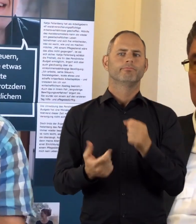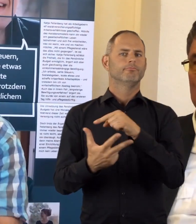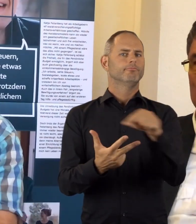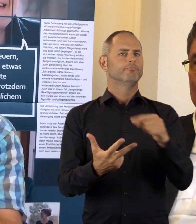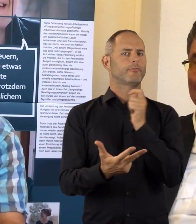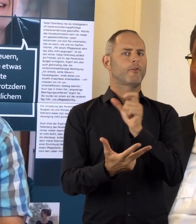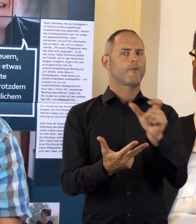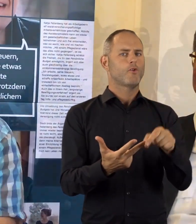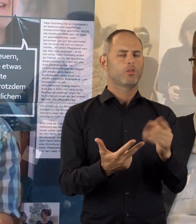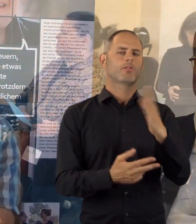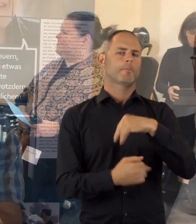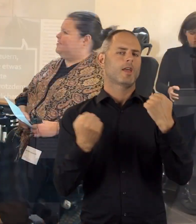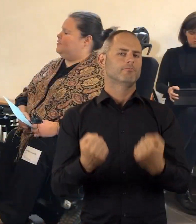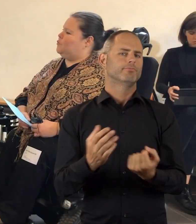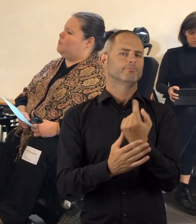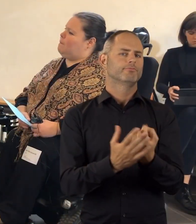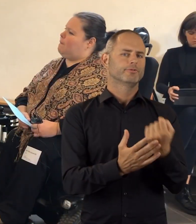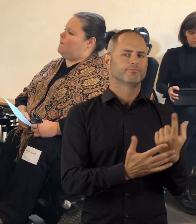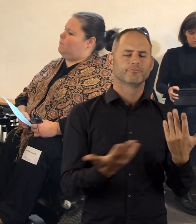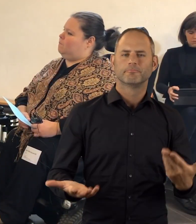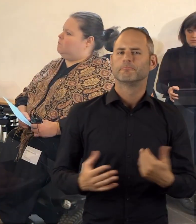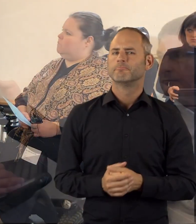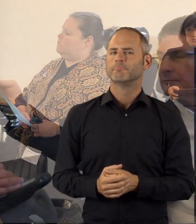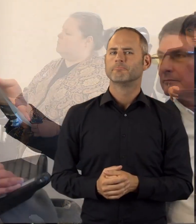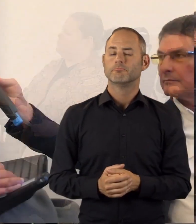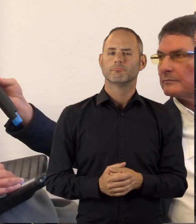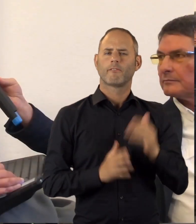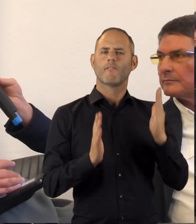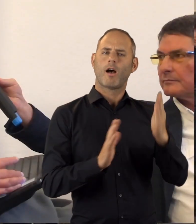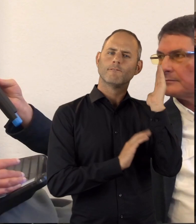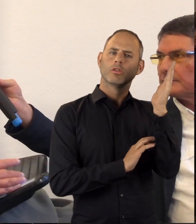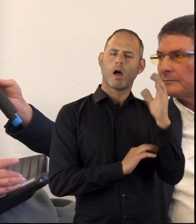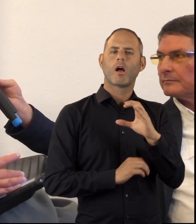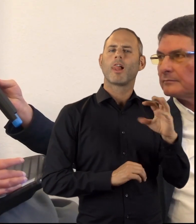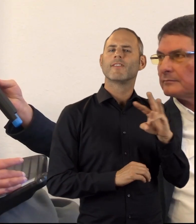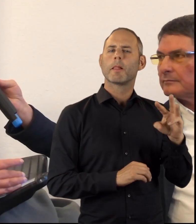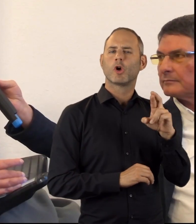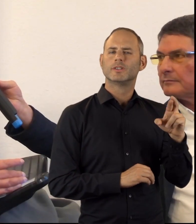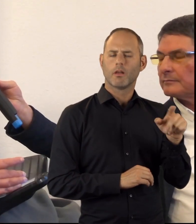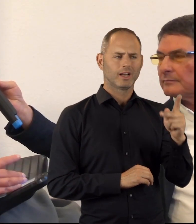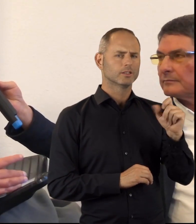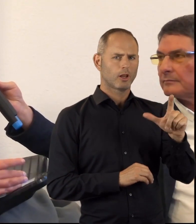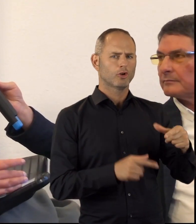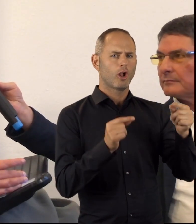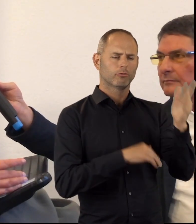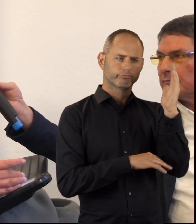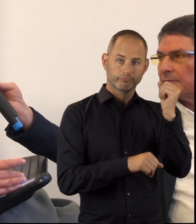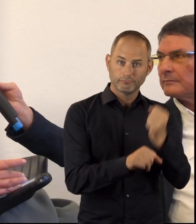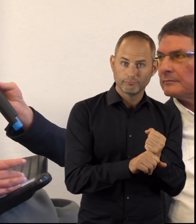die an diesem Nachmittag wieder und wieder auftauchten. Neben einem Fachvortrag von Karl Wilhelm Rösler vom KSL Köln bildet die